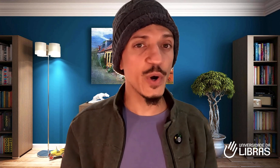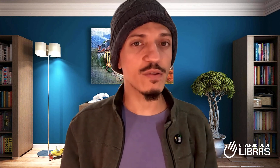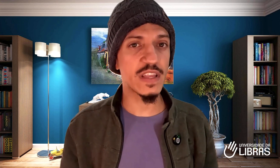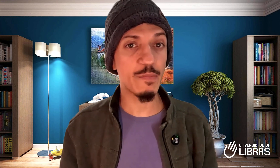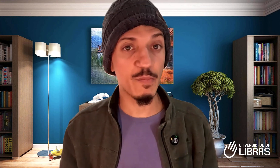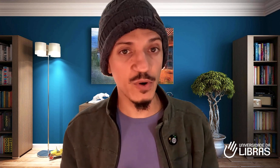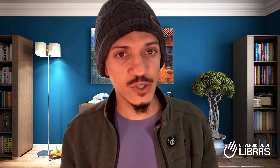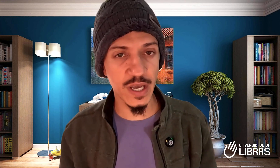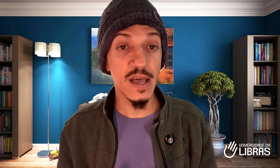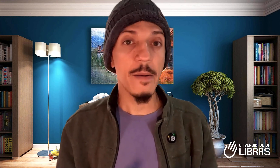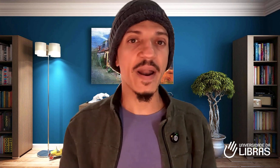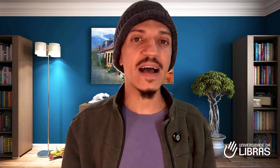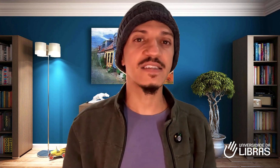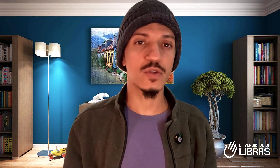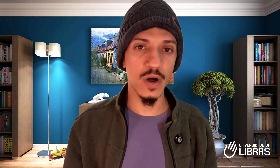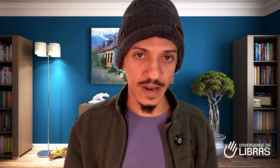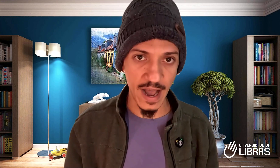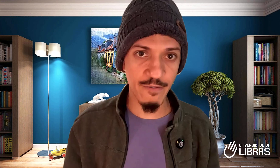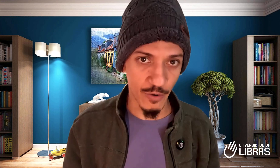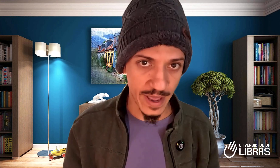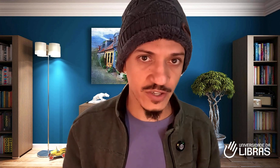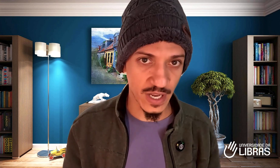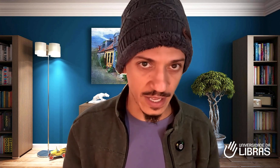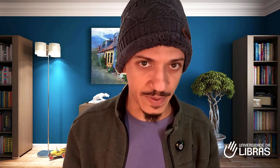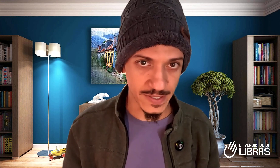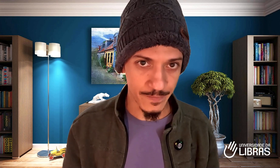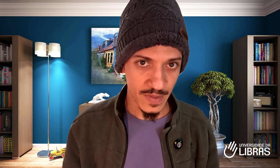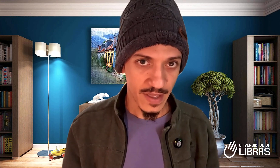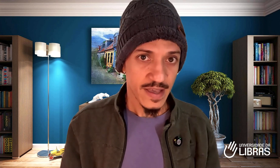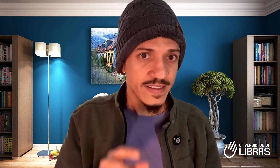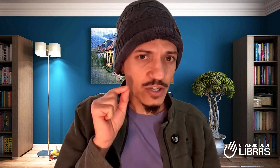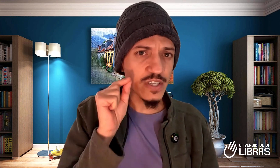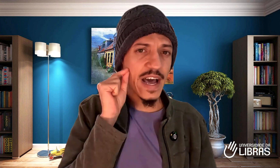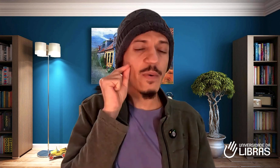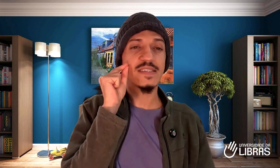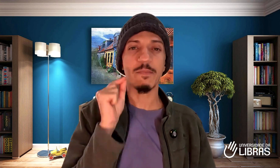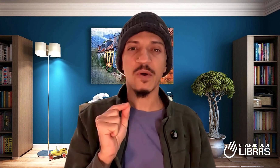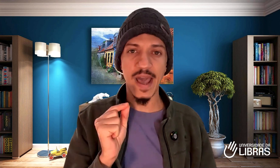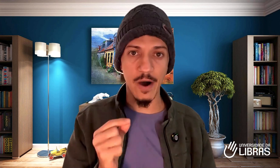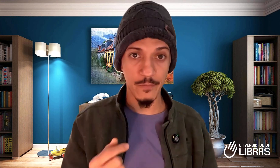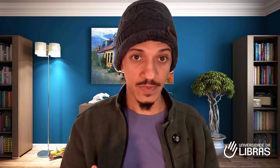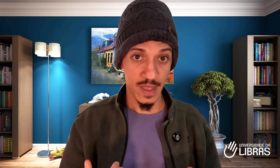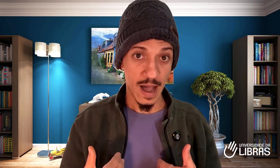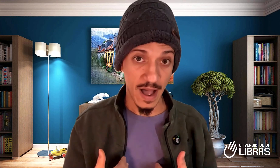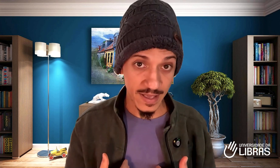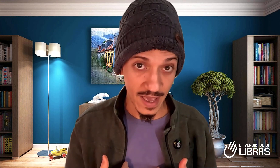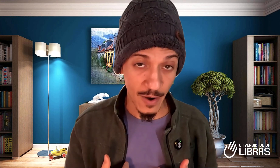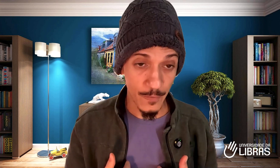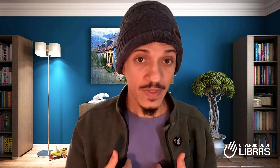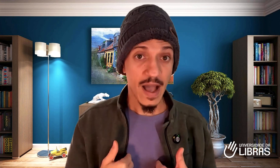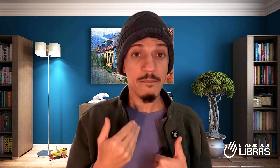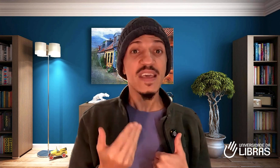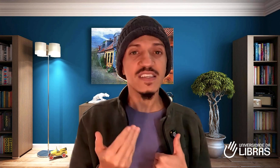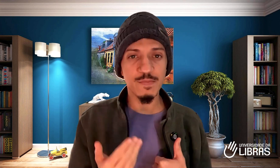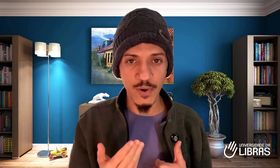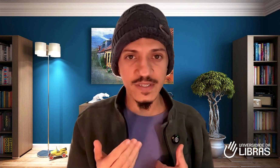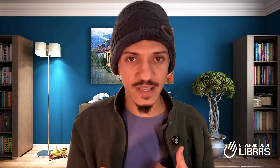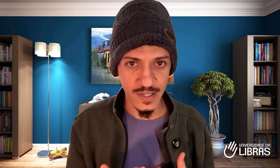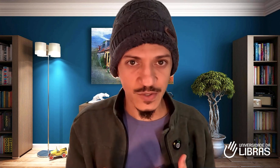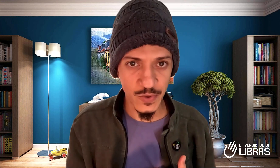tempo por dia para se tornar fluente em Libras. Deixa eu te dar um exemplo real. A Raquel, a minha esposa que é surda,